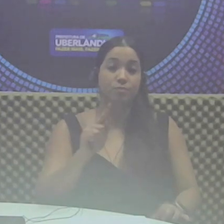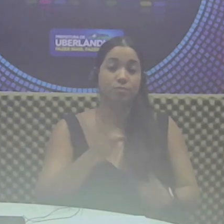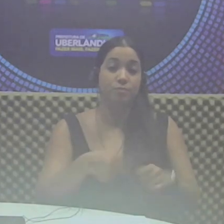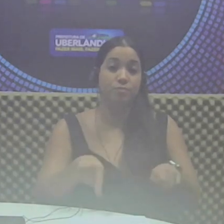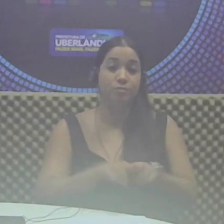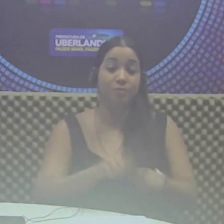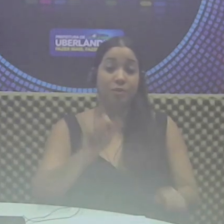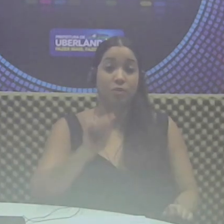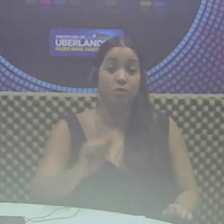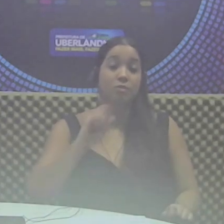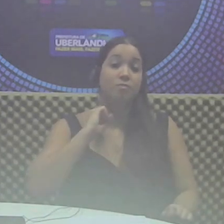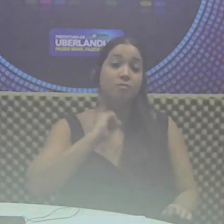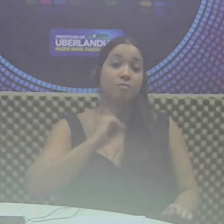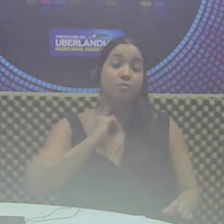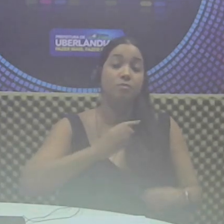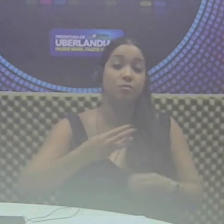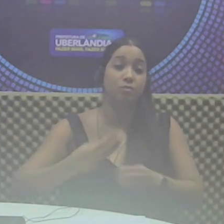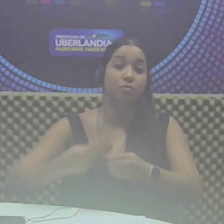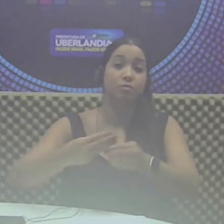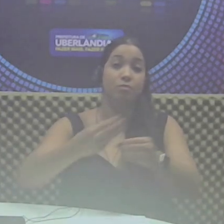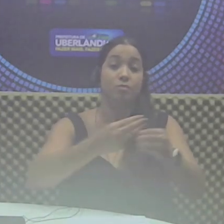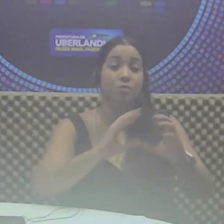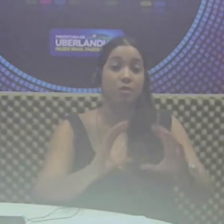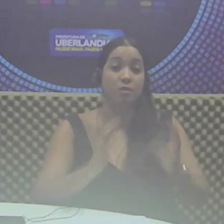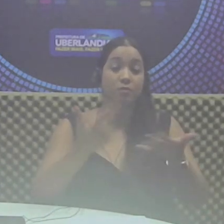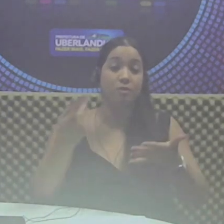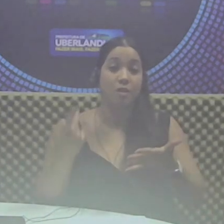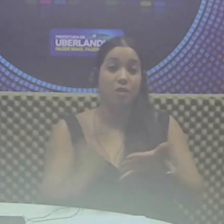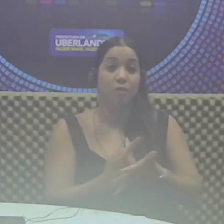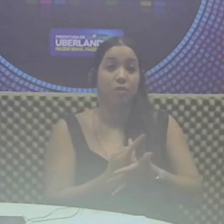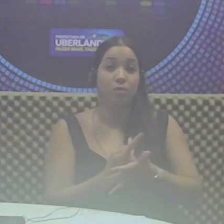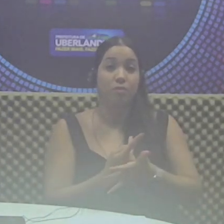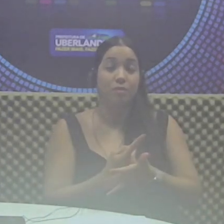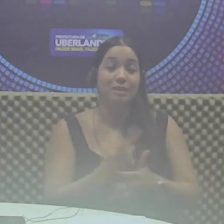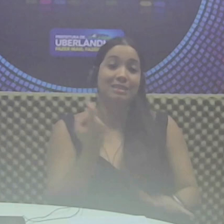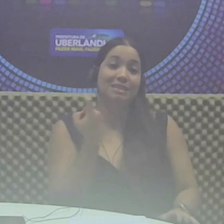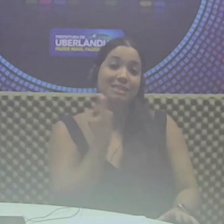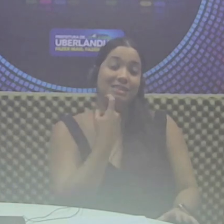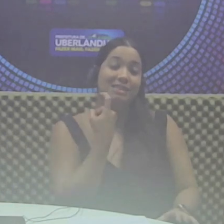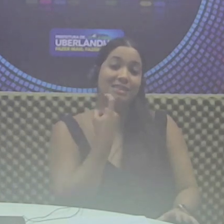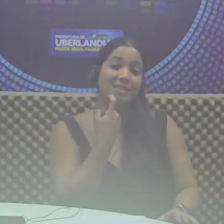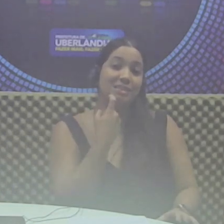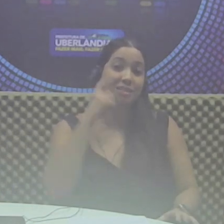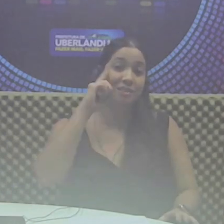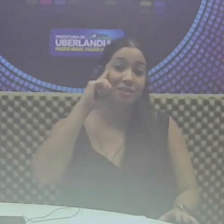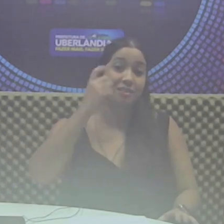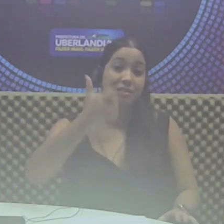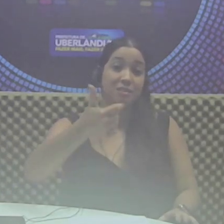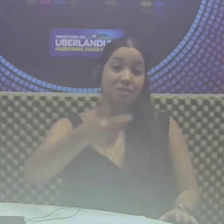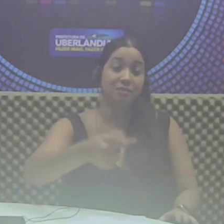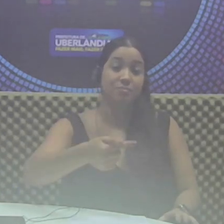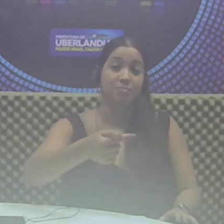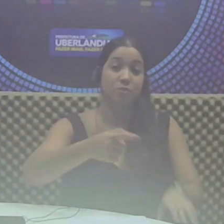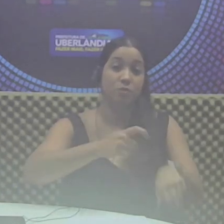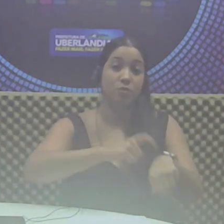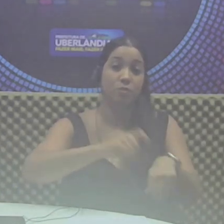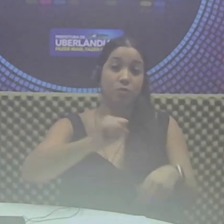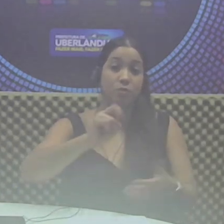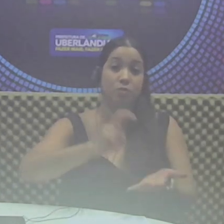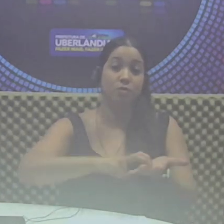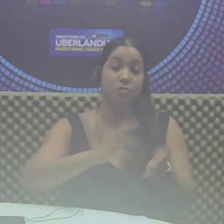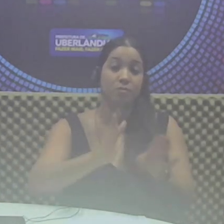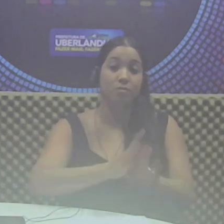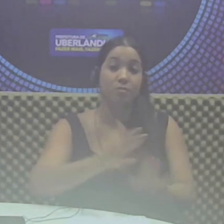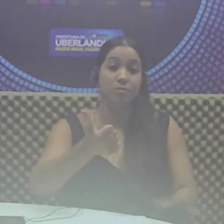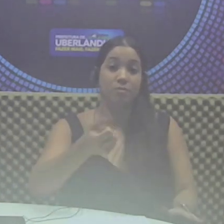Associação Mineira de Municípios, o evento será realizado nesta sexta-feira, dia 17, das oito da manhã à